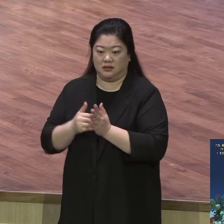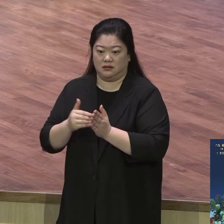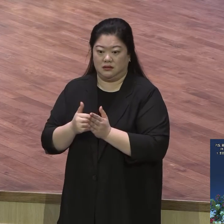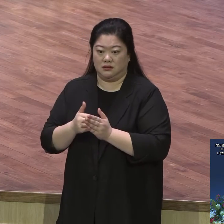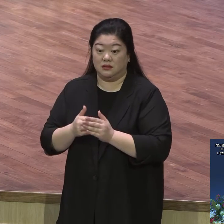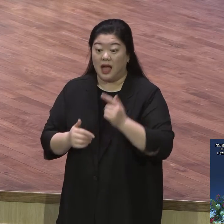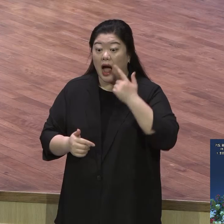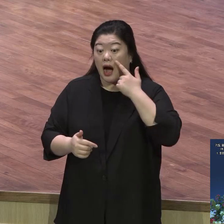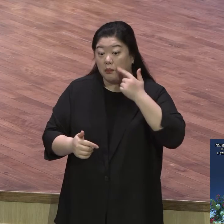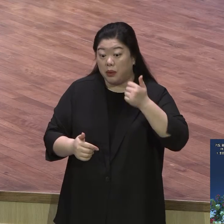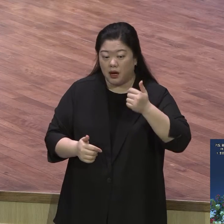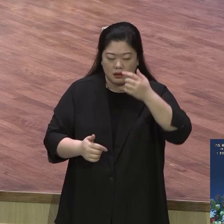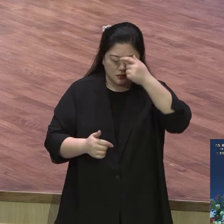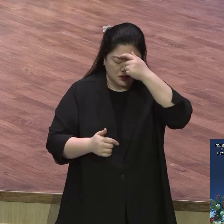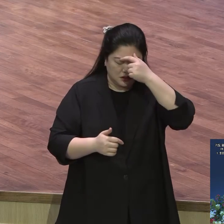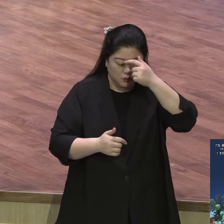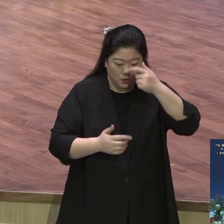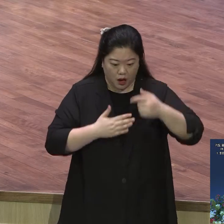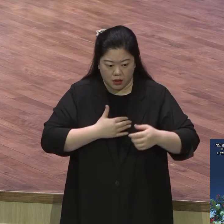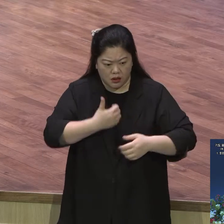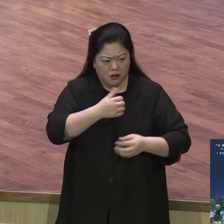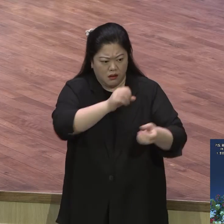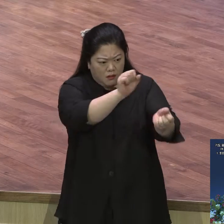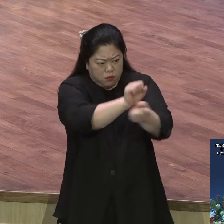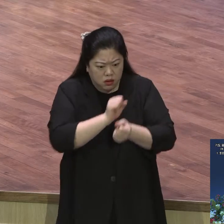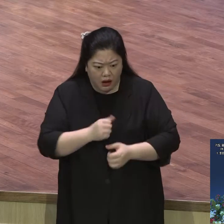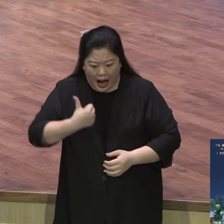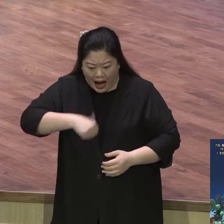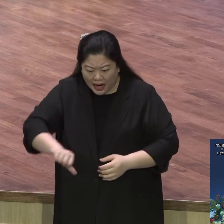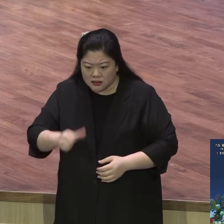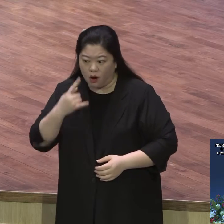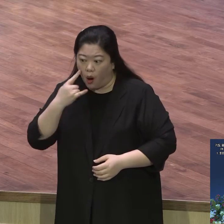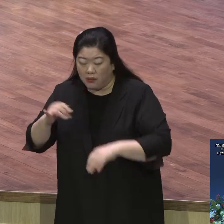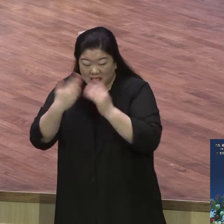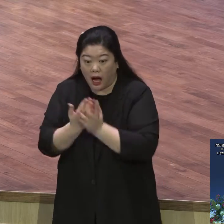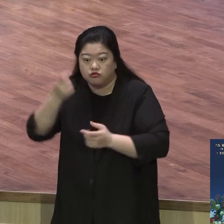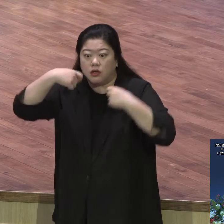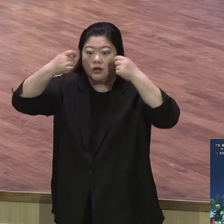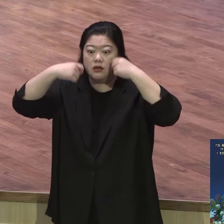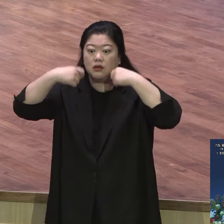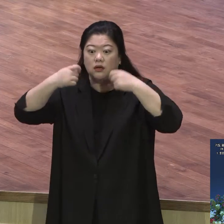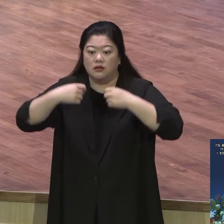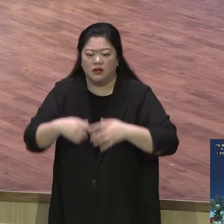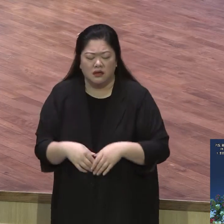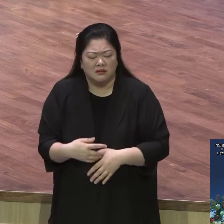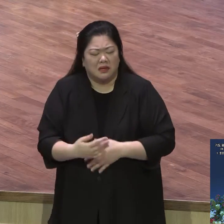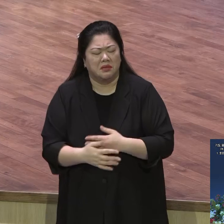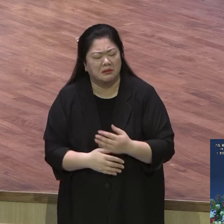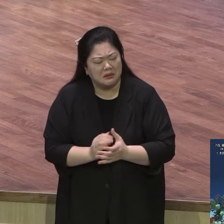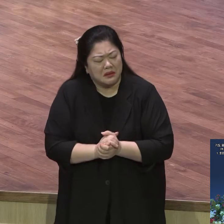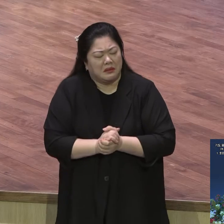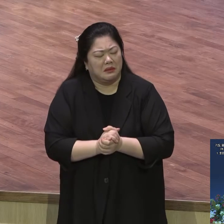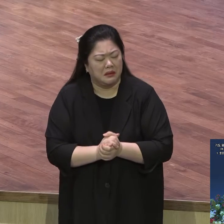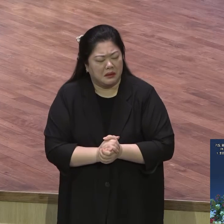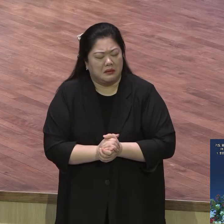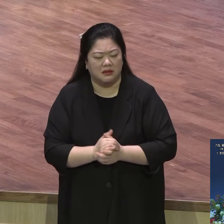그러니까 아버지 기도하면 눈물이 푹 그렇게 진실되기도 했어요 또박또박 몇 마디 안 하는데